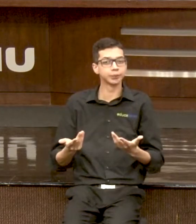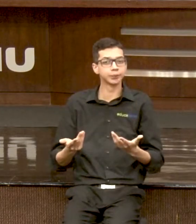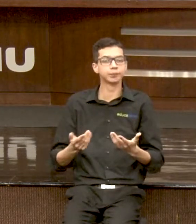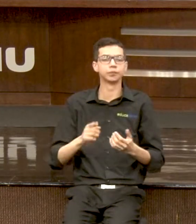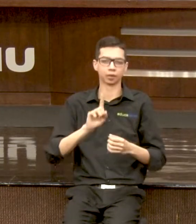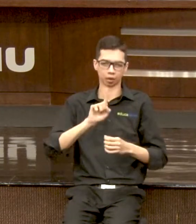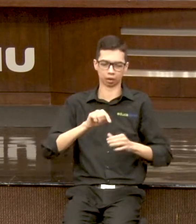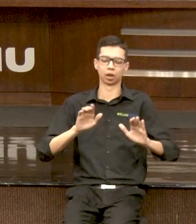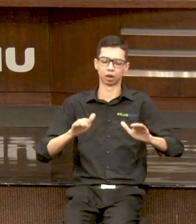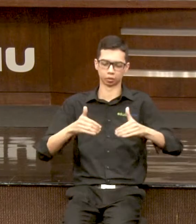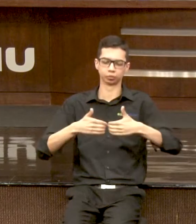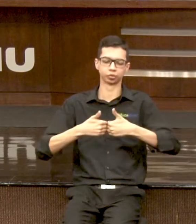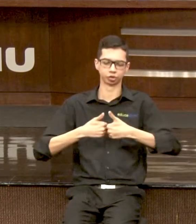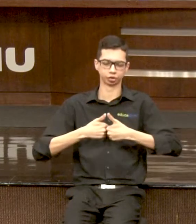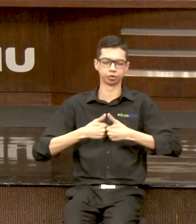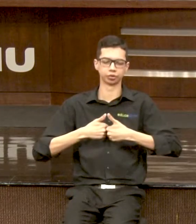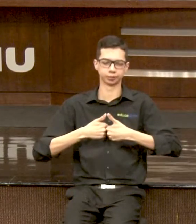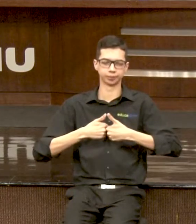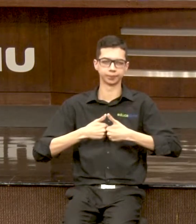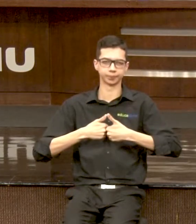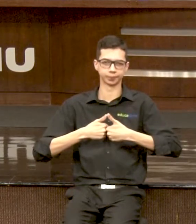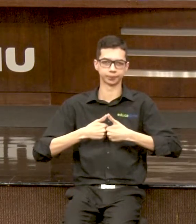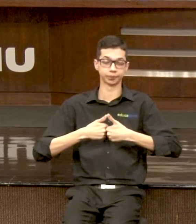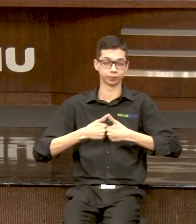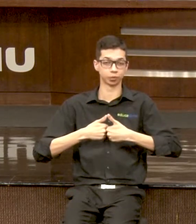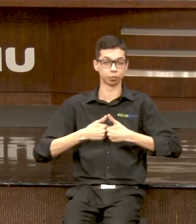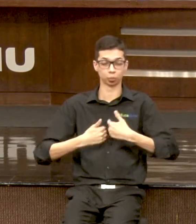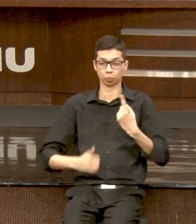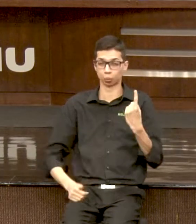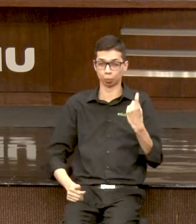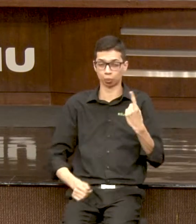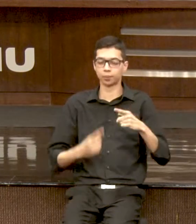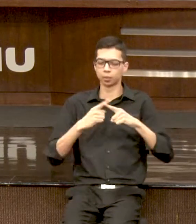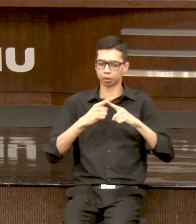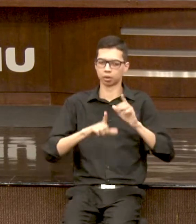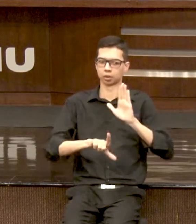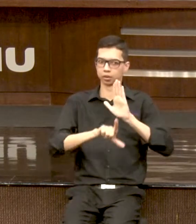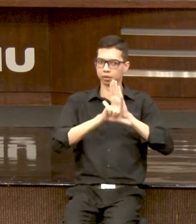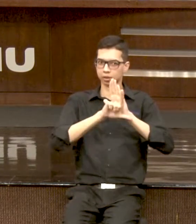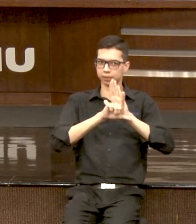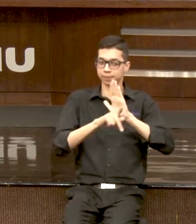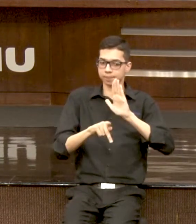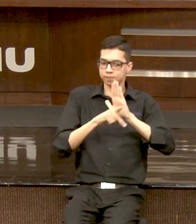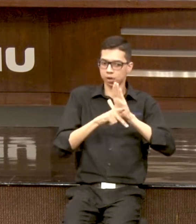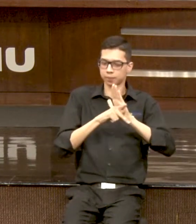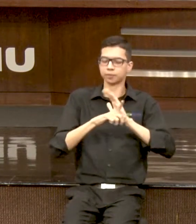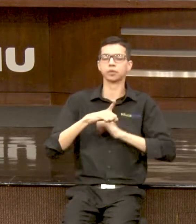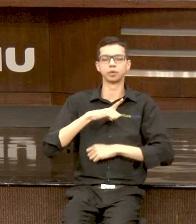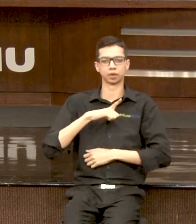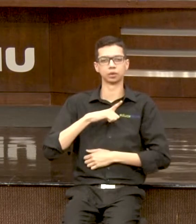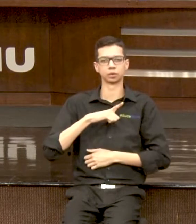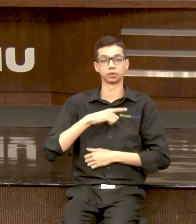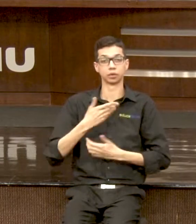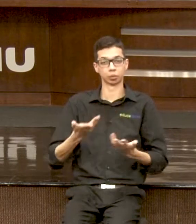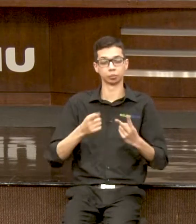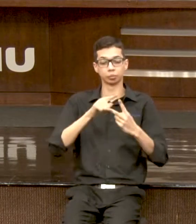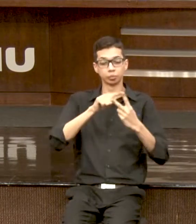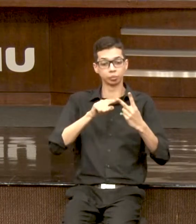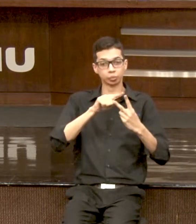espectro autista. Porque ele tem uma lei específica. Então, a gente tem duas leis.